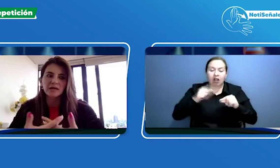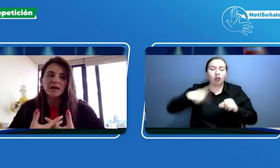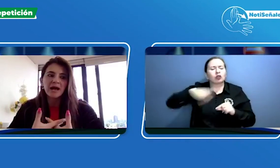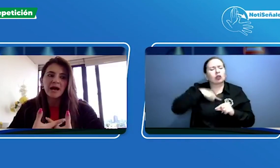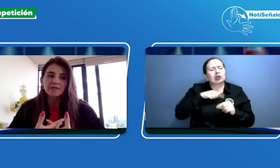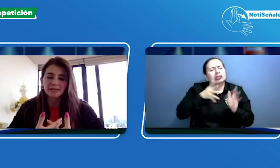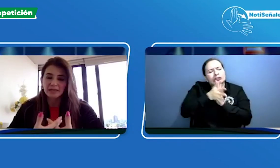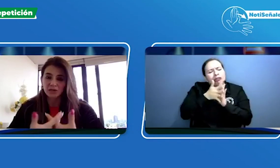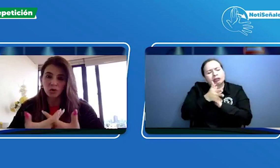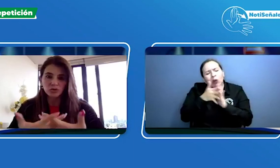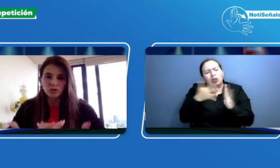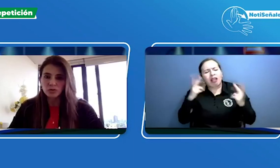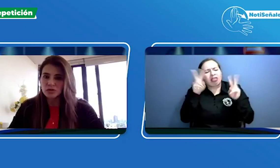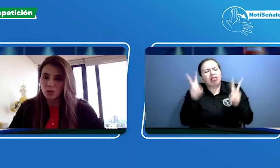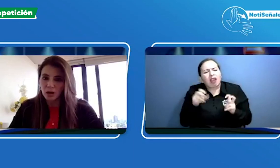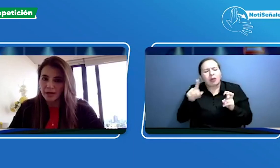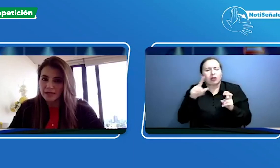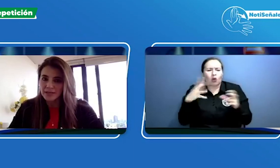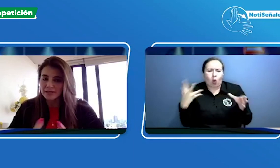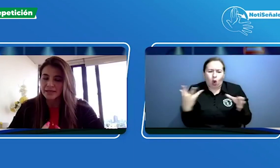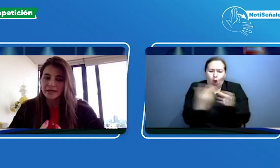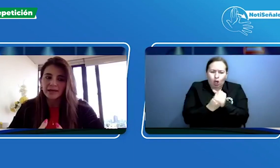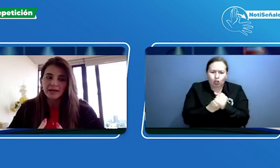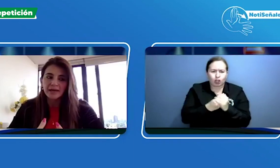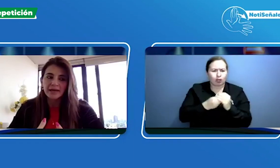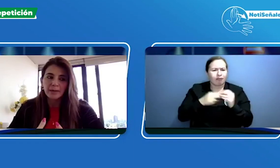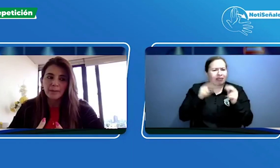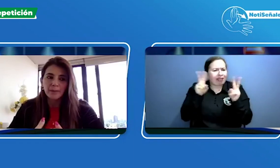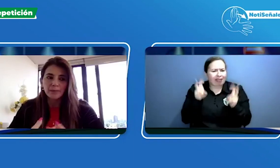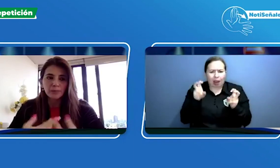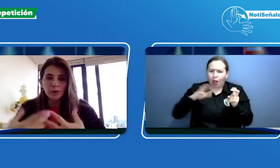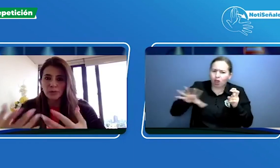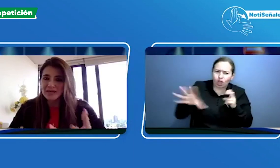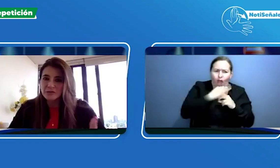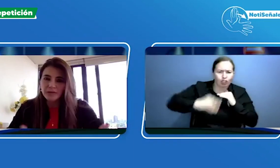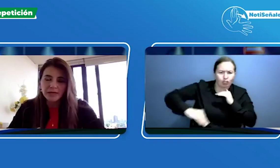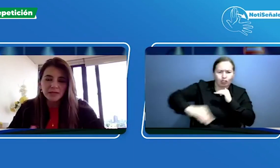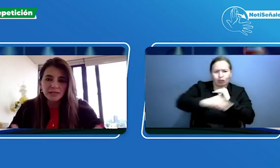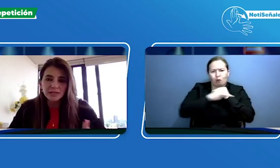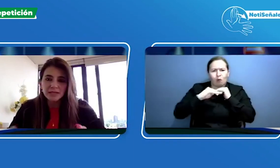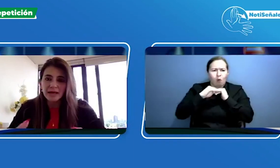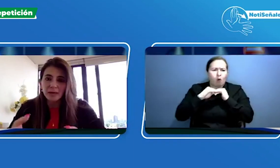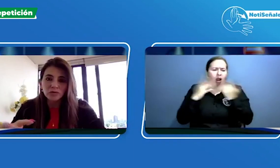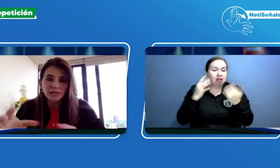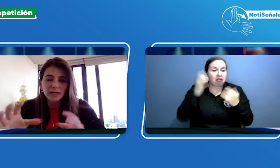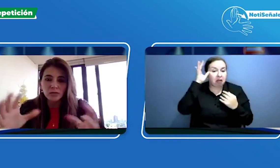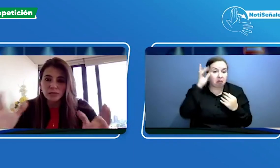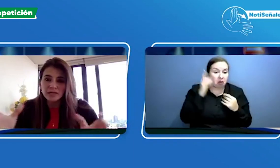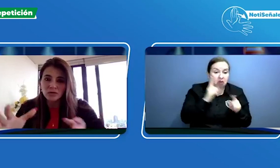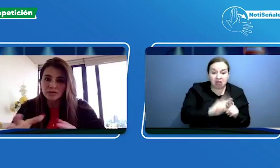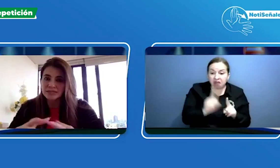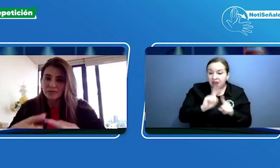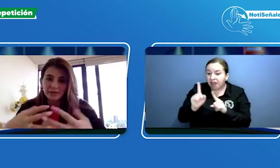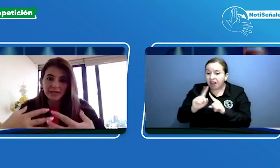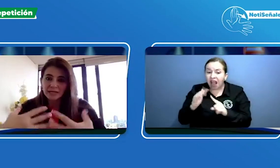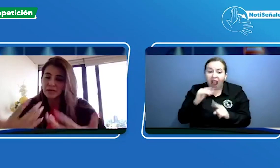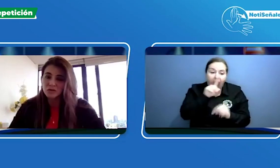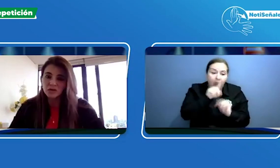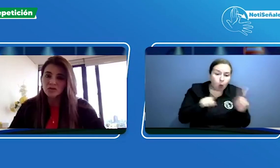hablar de que todos somos iguales y aquí por más diferentes que seamos en algunas cosas al final seguimos siendo